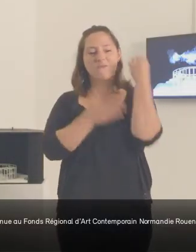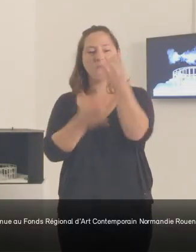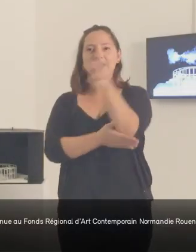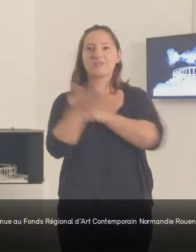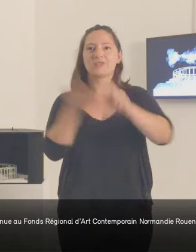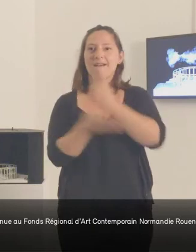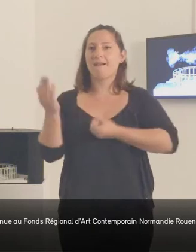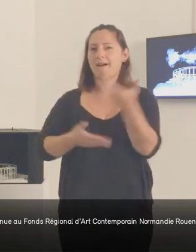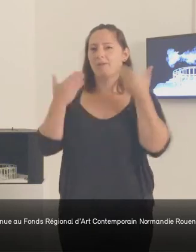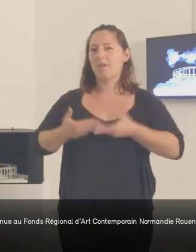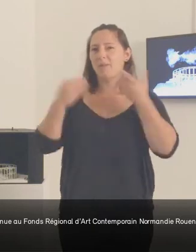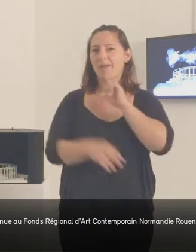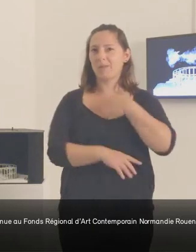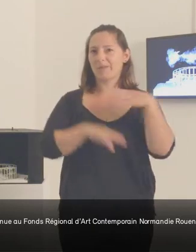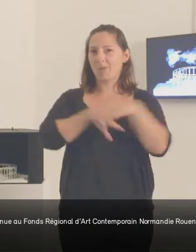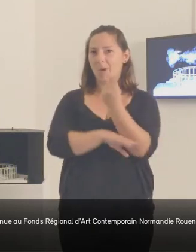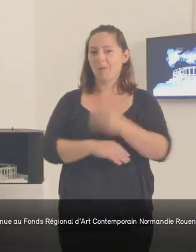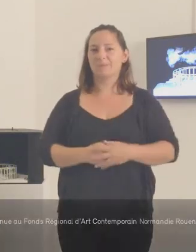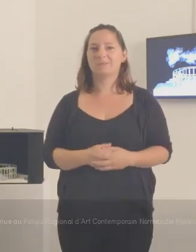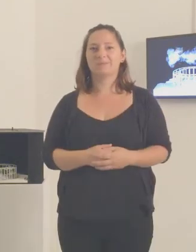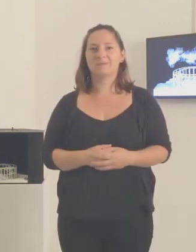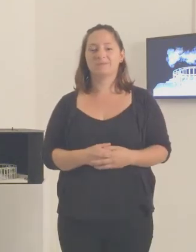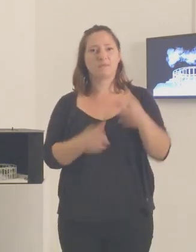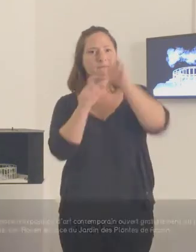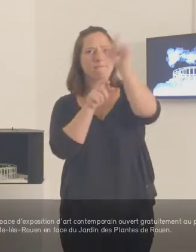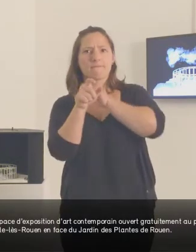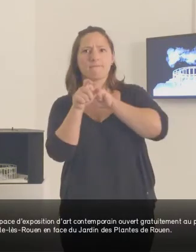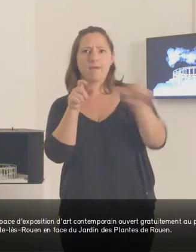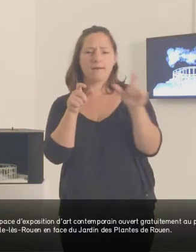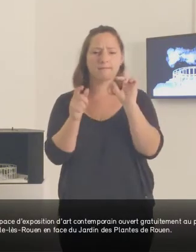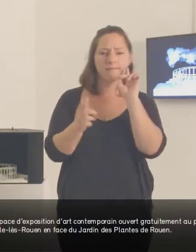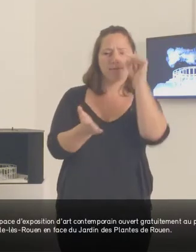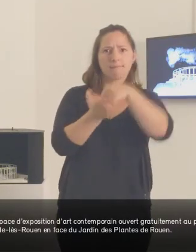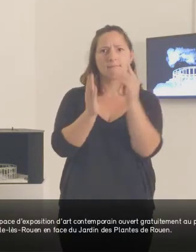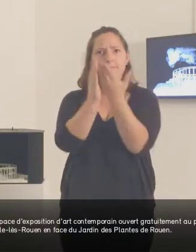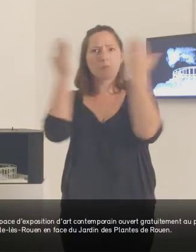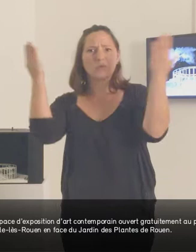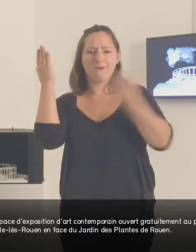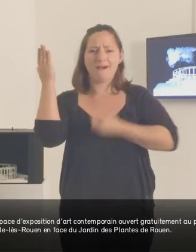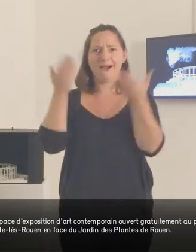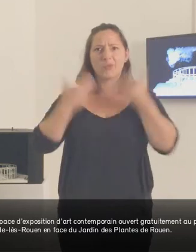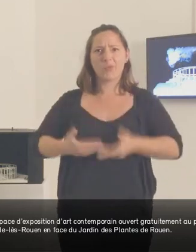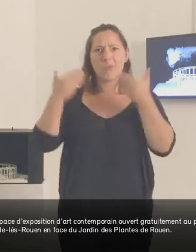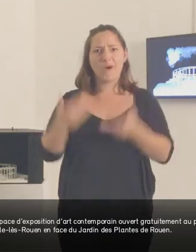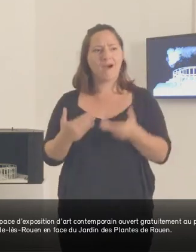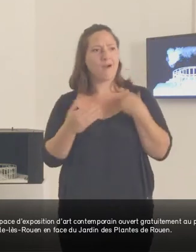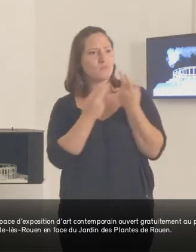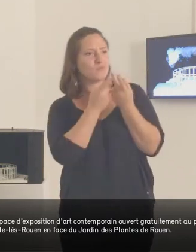Bonjour et bienvenue au Fonds régional d'art contemporain Normandie-Rouen. Le FRAC est un espace d'exposition